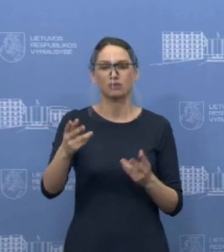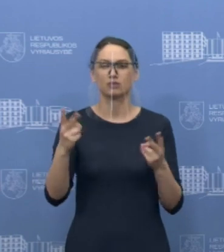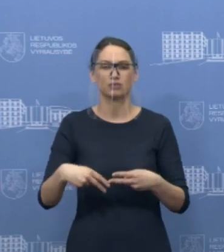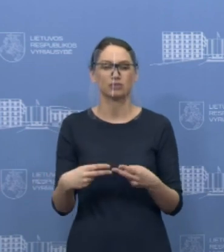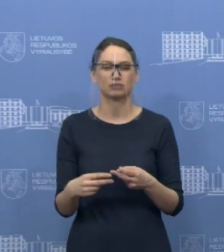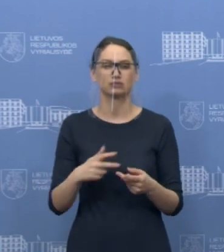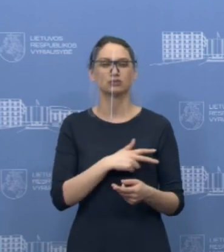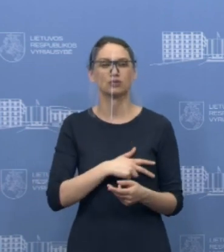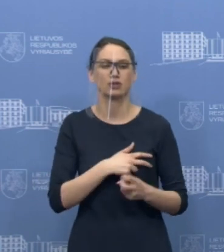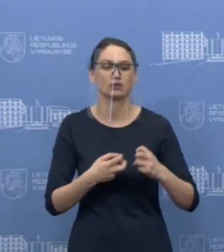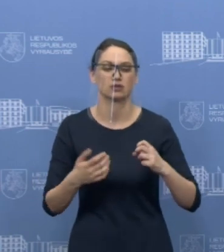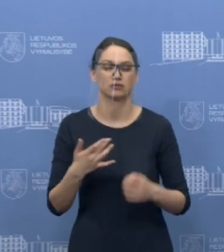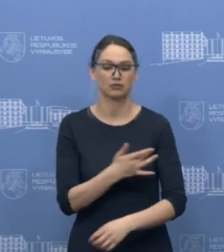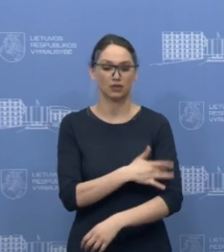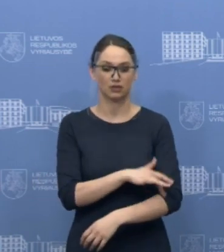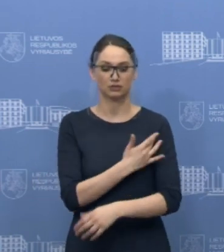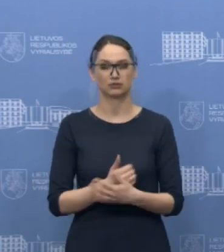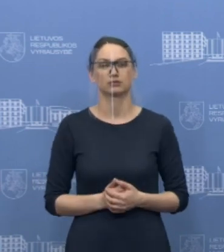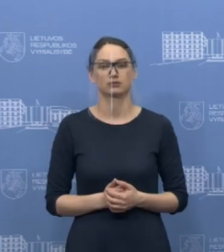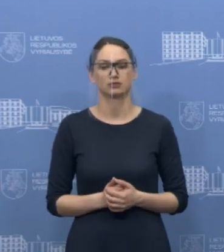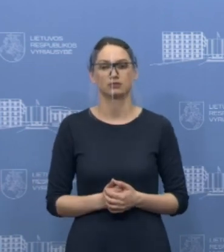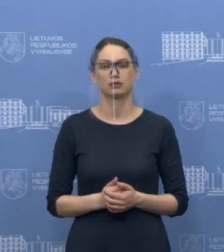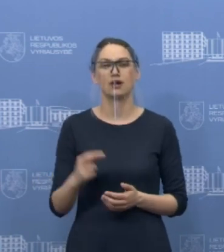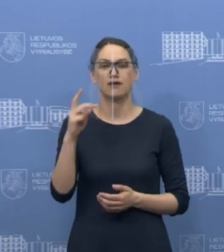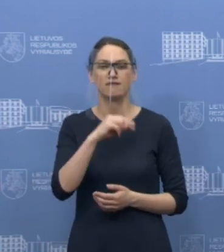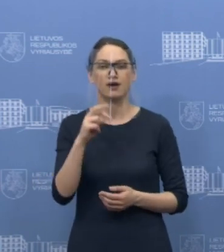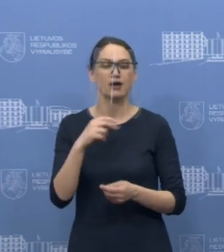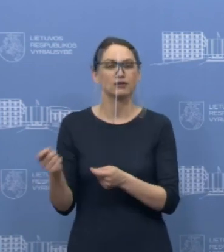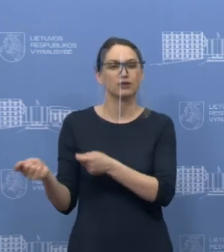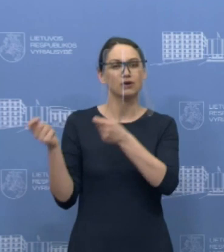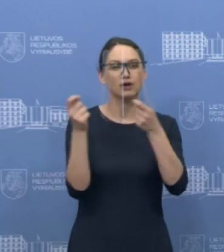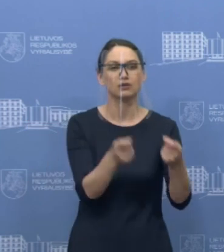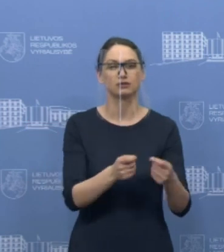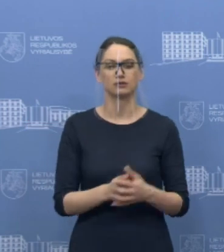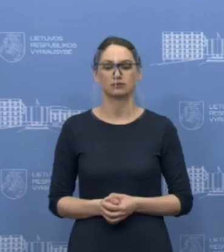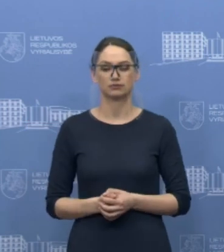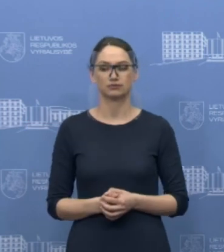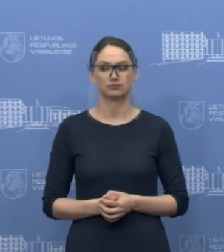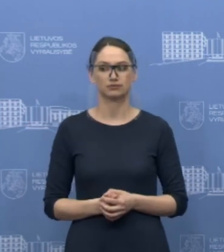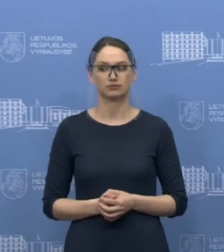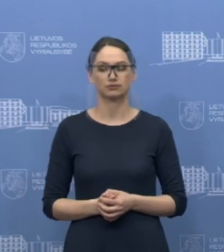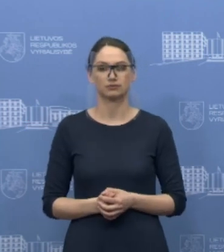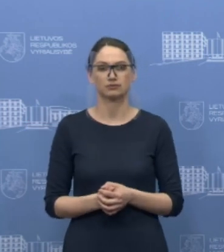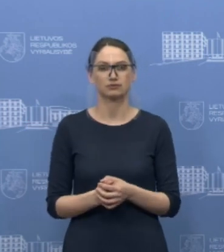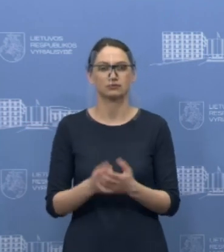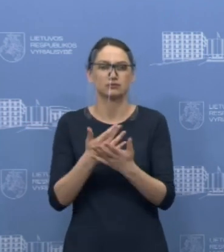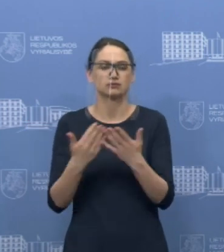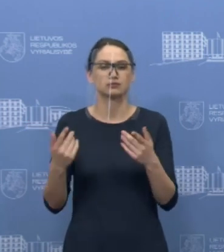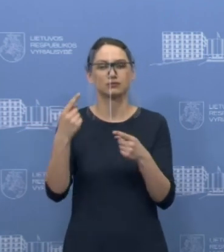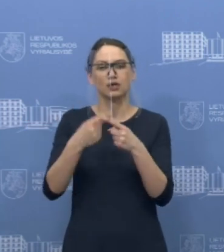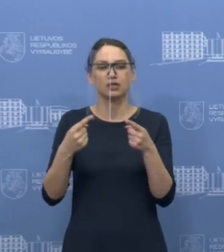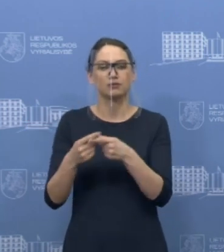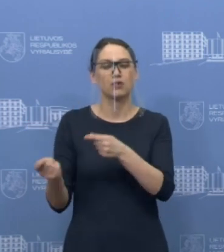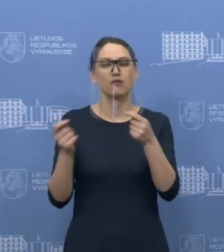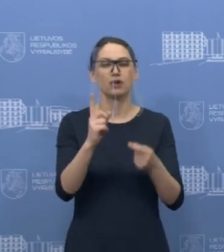įvairios. Nuo socialinių paslaugų iki vaistų pristatymo ir aprūpinimo būtinėmis priemonėmis tų,